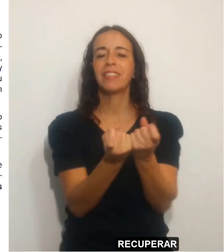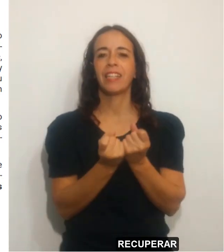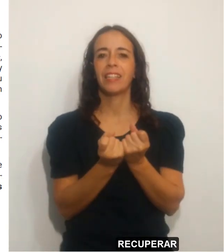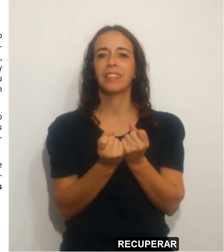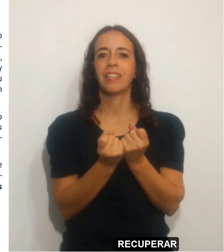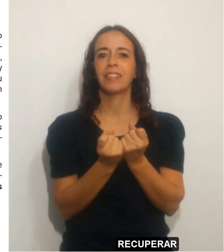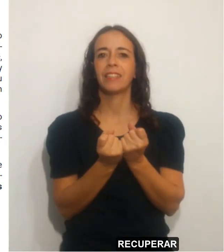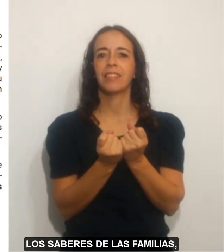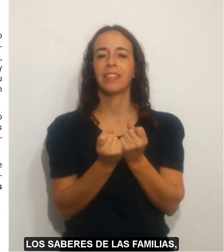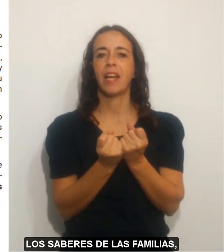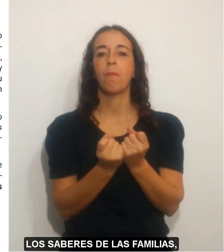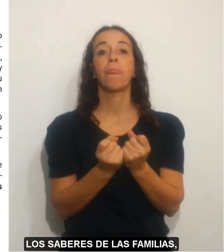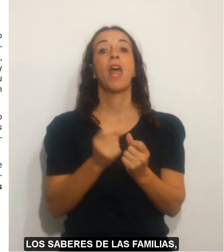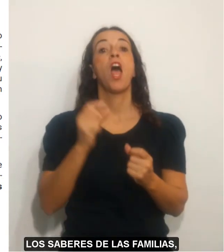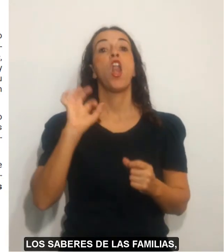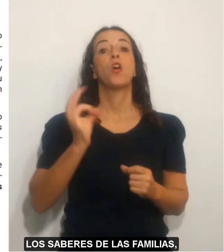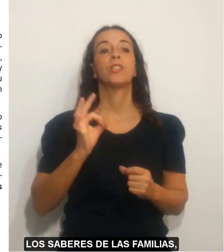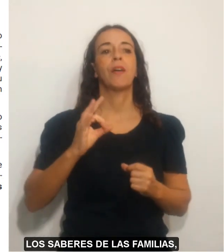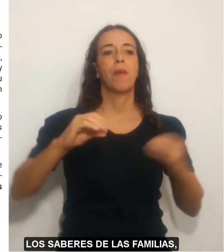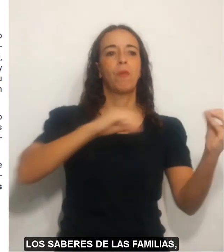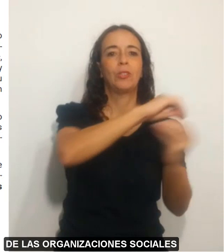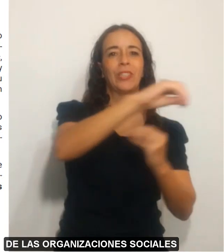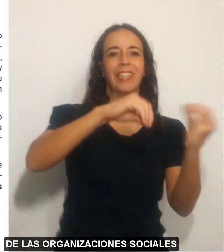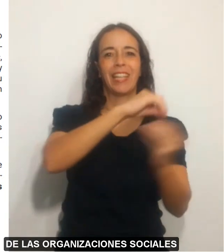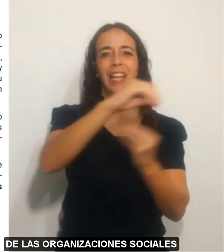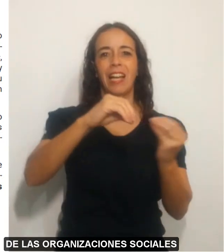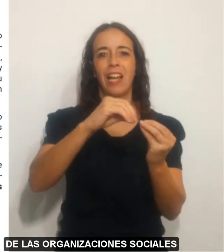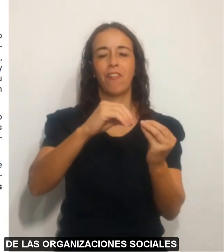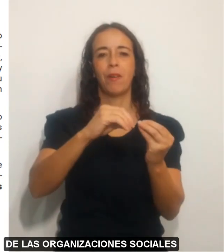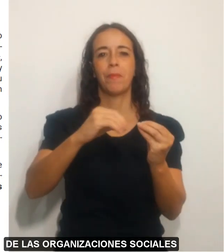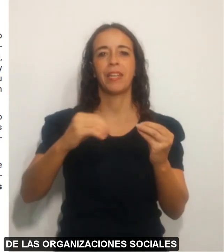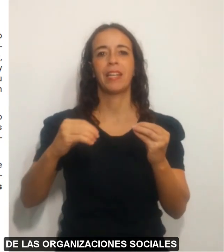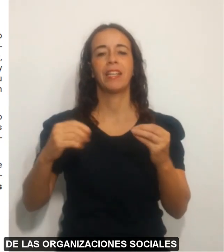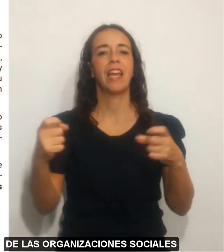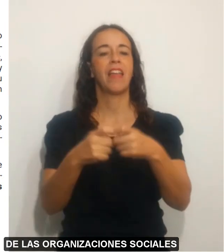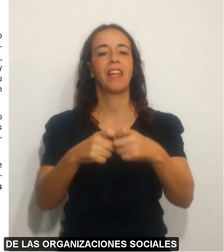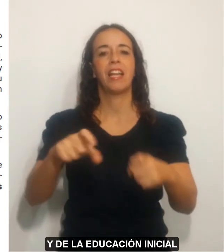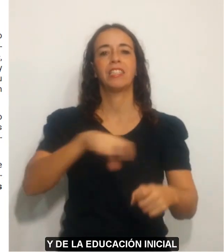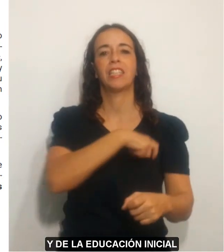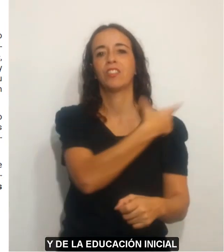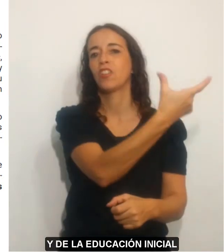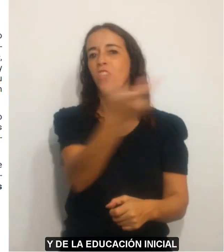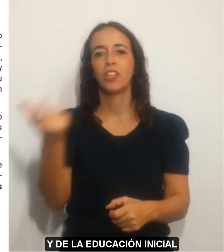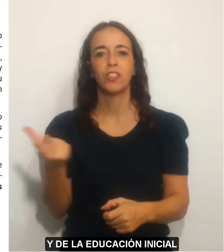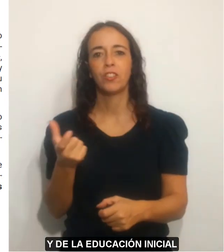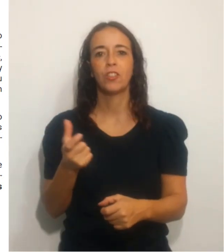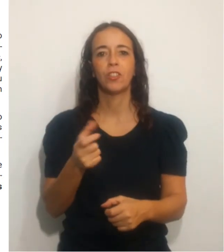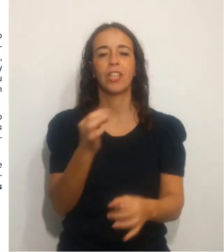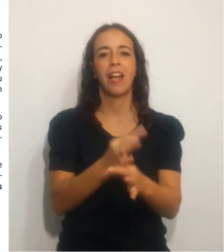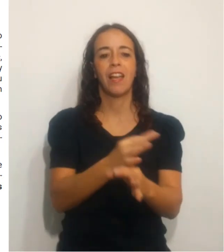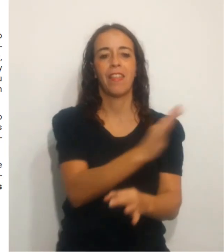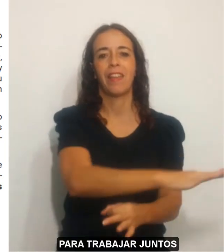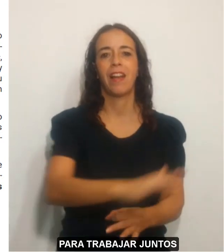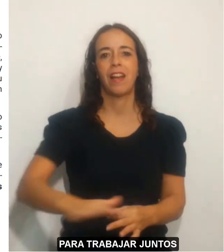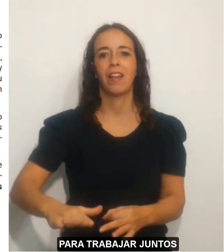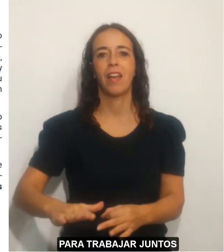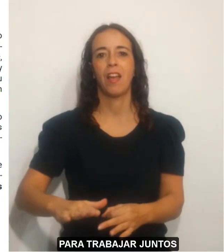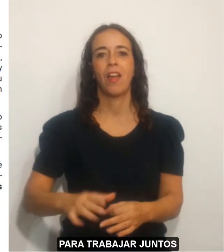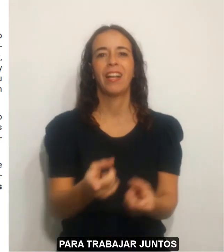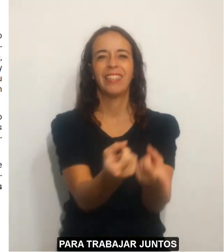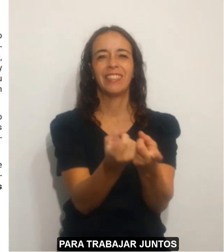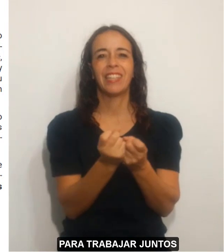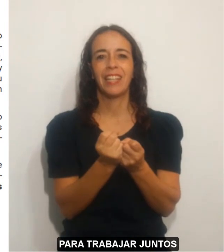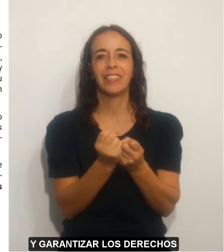recuperar los saberes de las familias, de las organizaciones sociales y de la educación inicial para